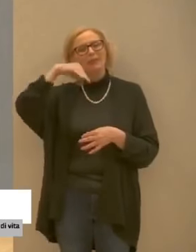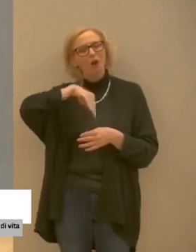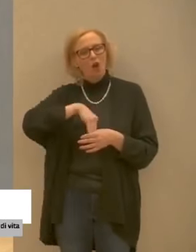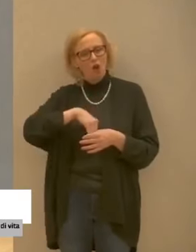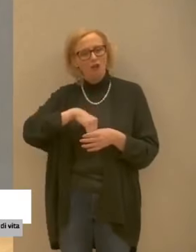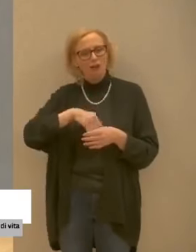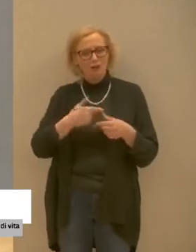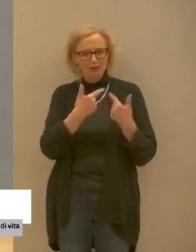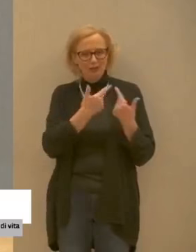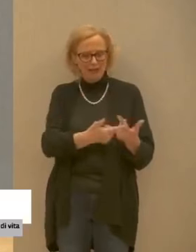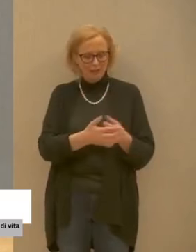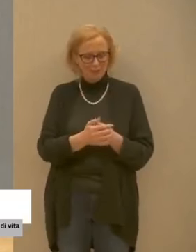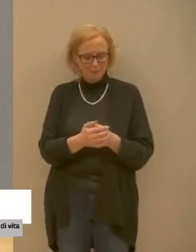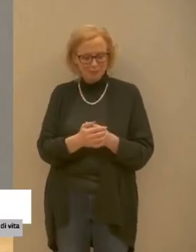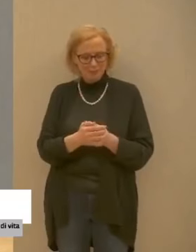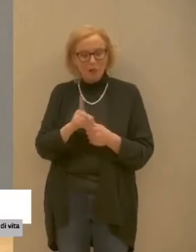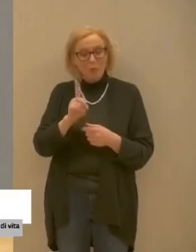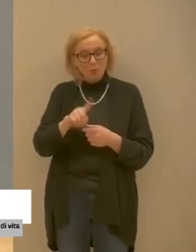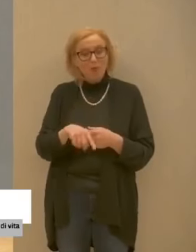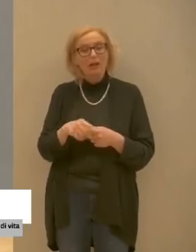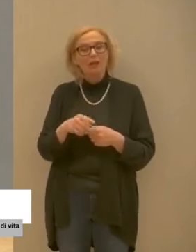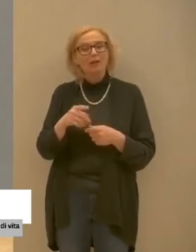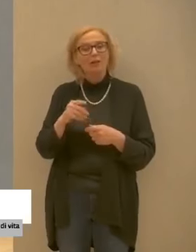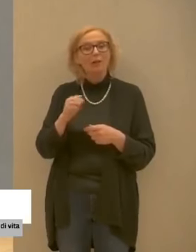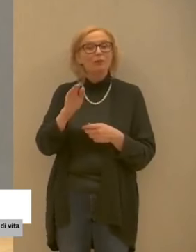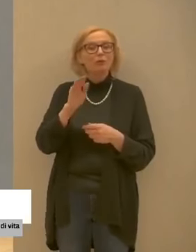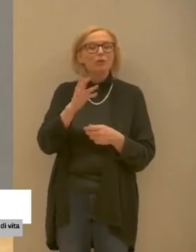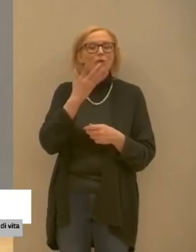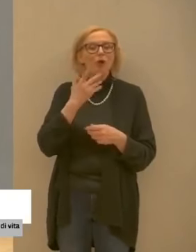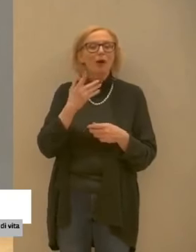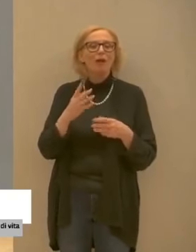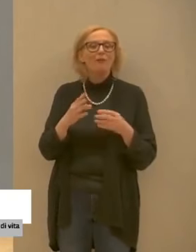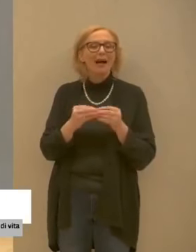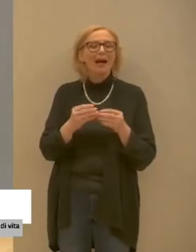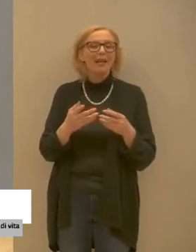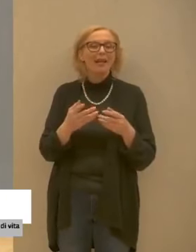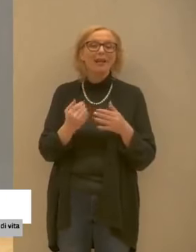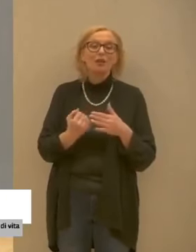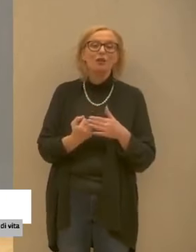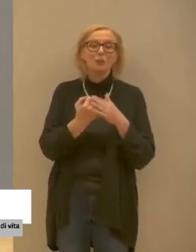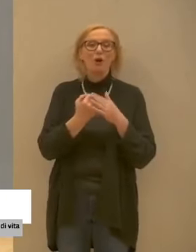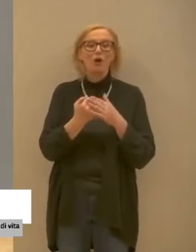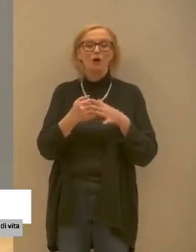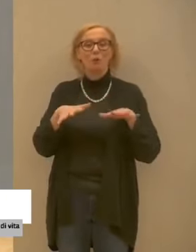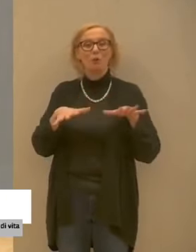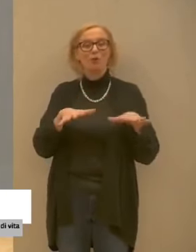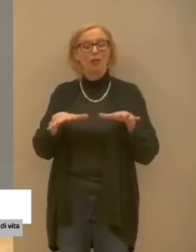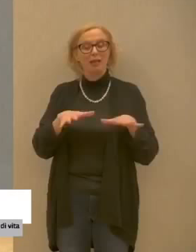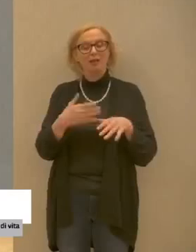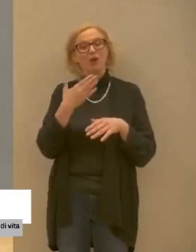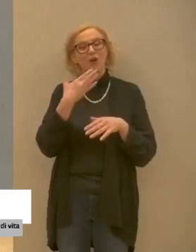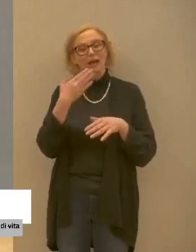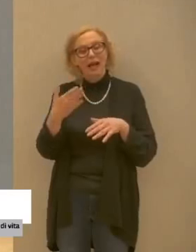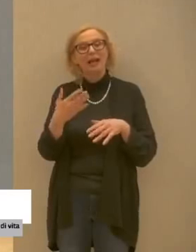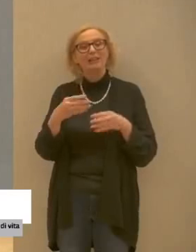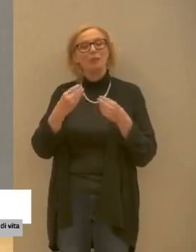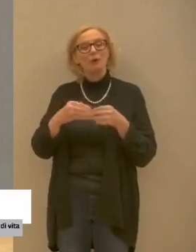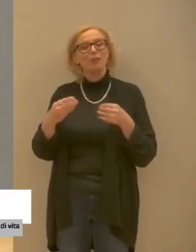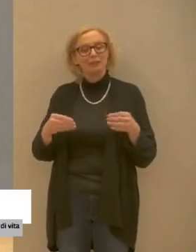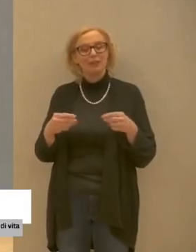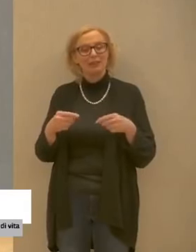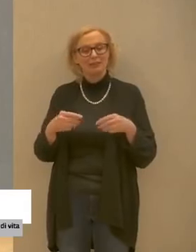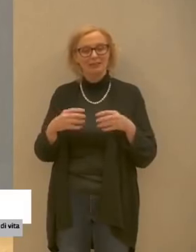anche forse per un accesso anche a un supporto proprio anche al movimento grazie alla collaborazione di professionisti che sono rientrati in azienda